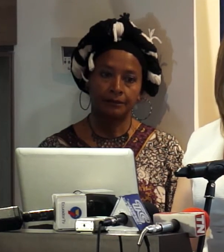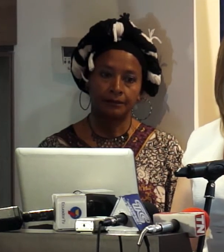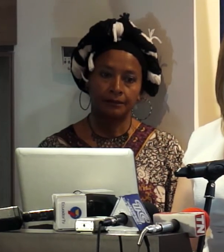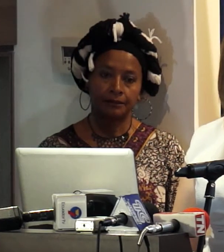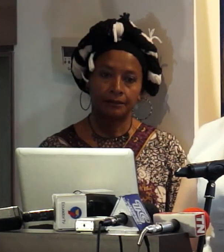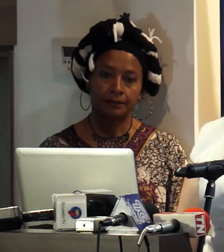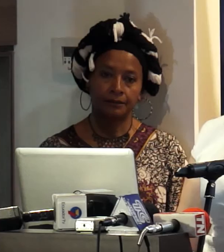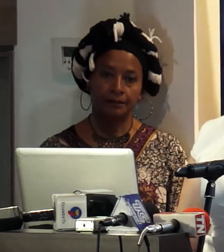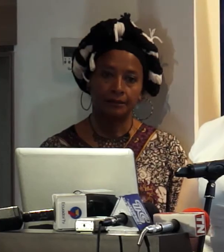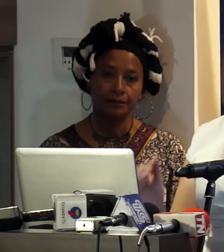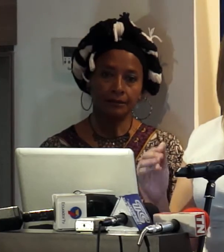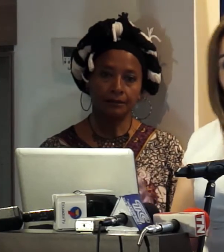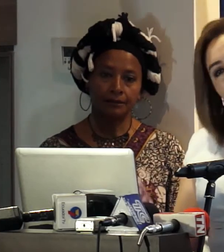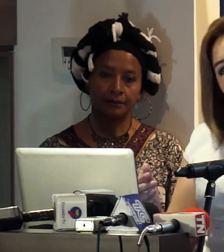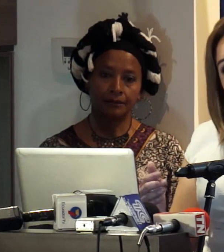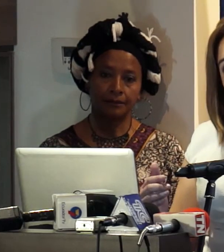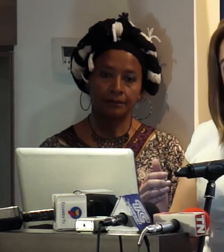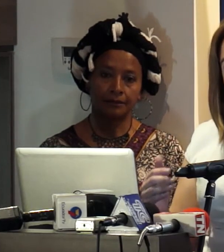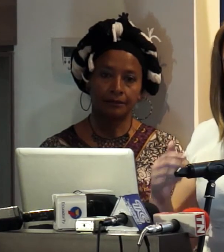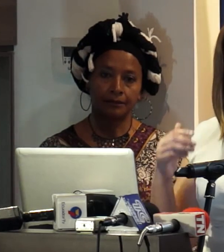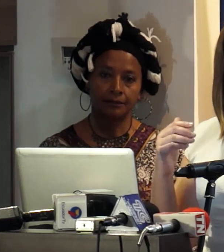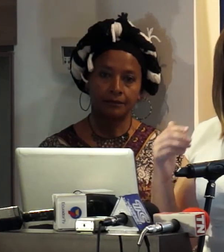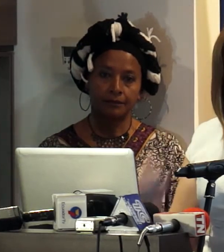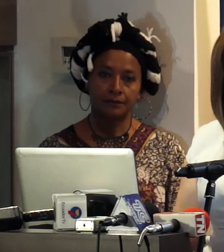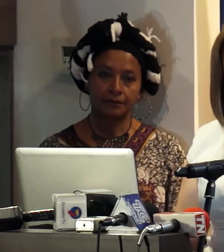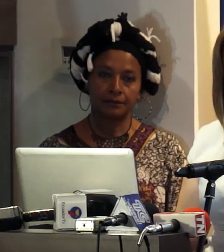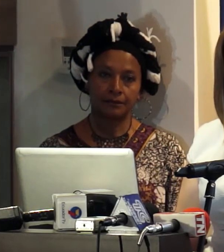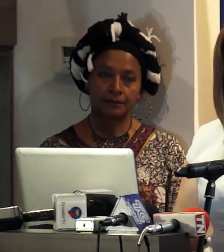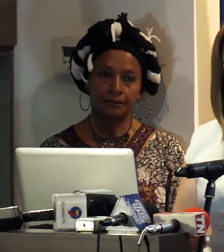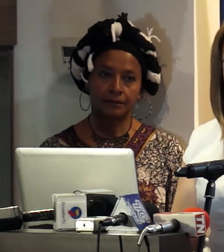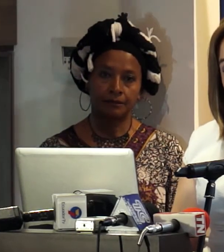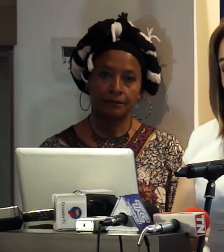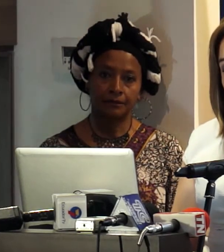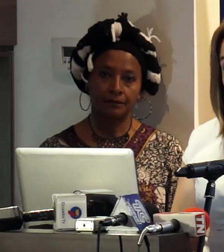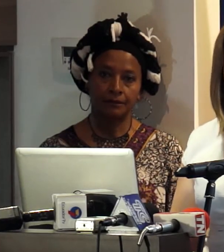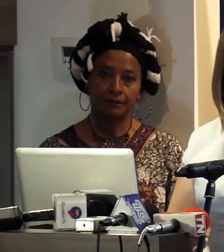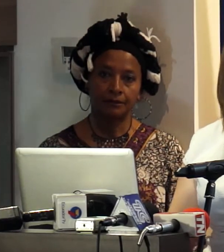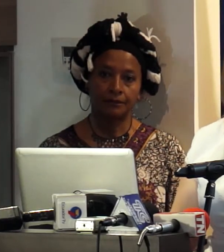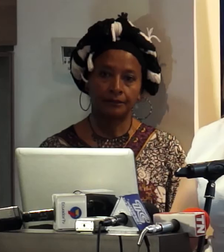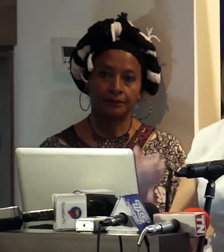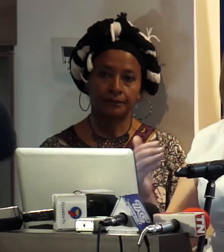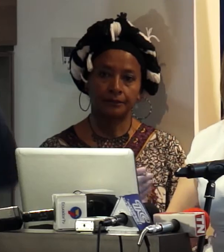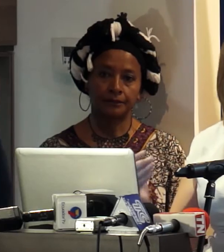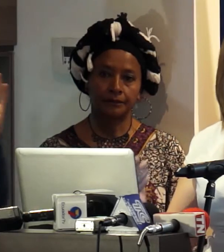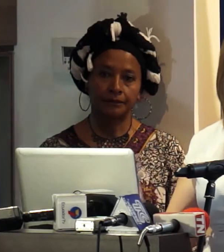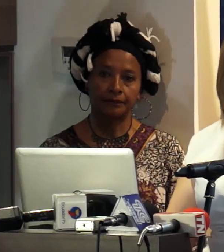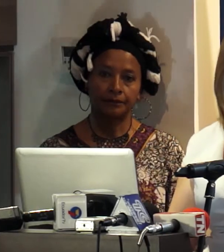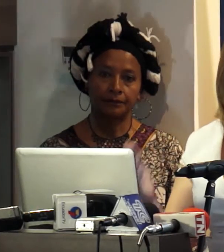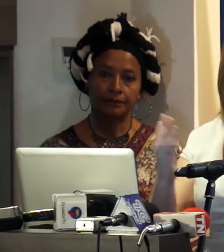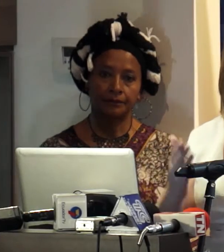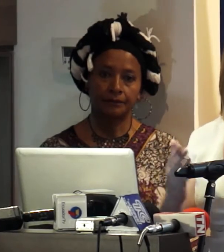7,25% el problema y tiene que saber los medios y la sociedad civil no está en cuanto a